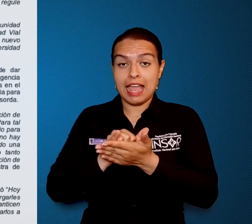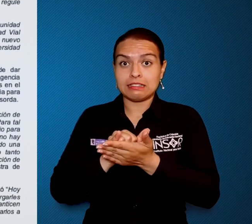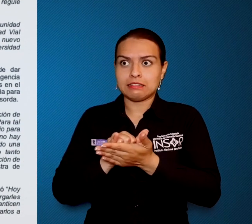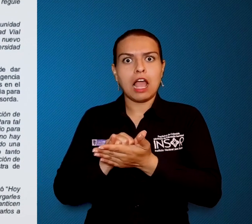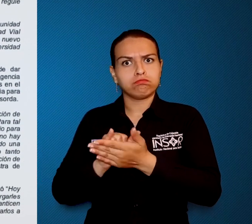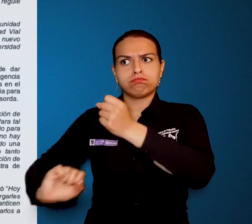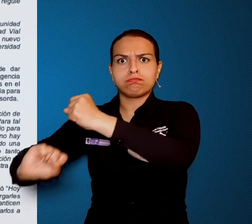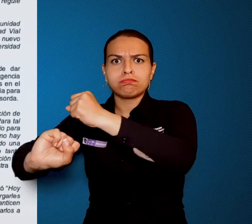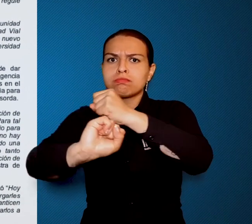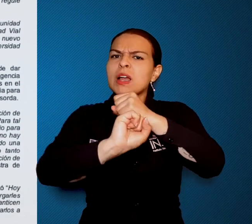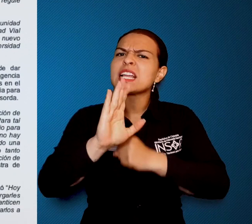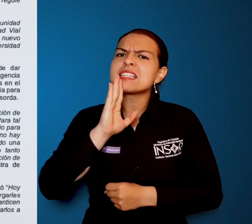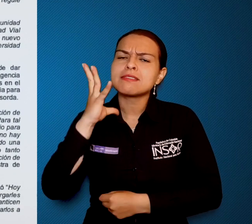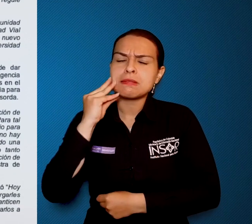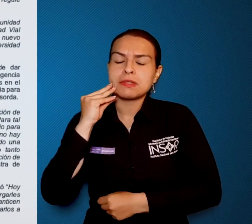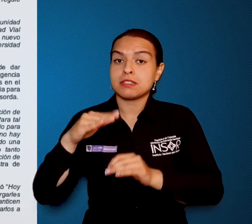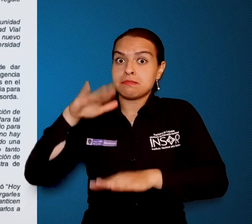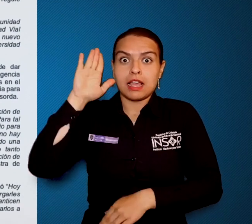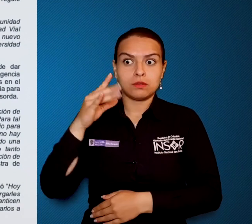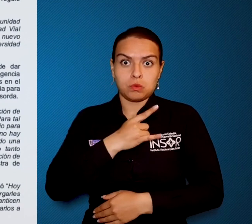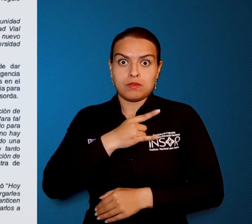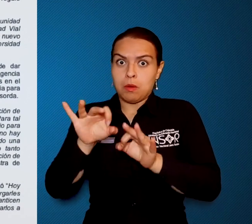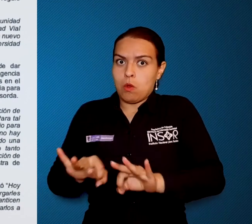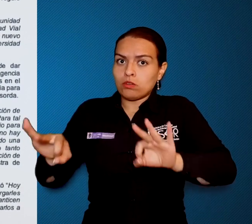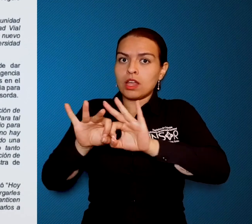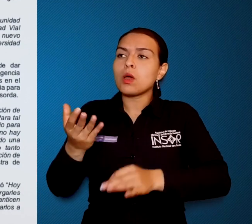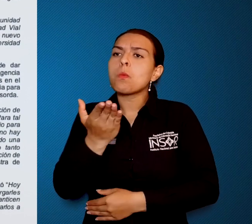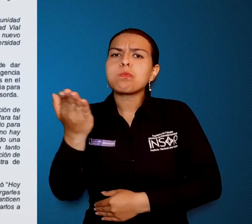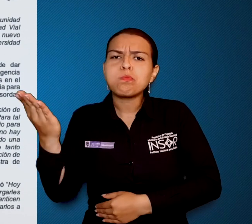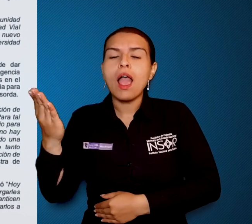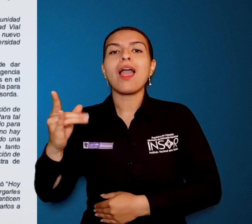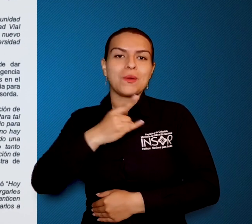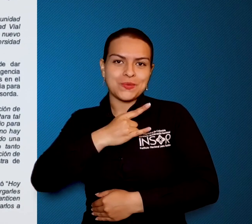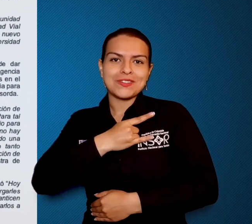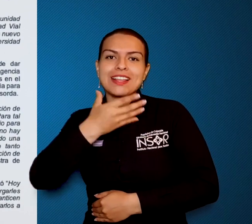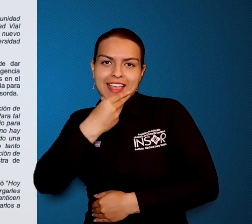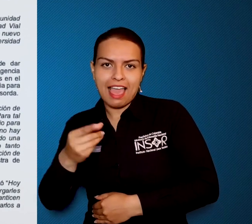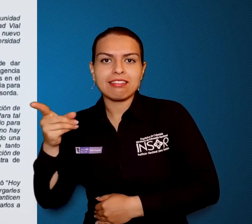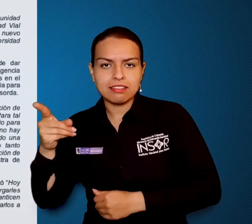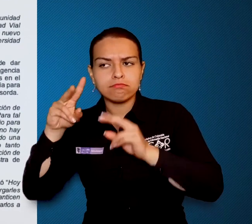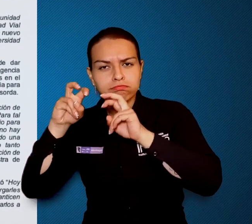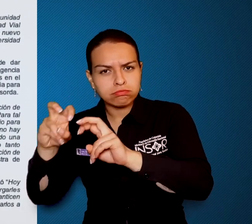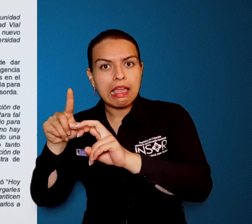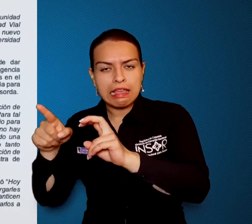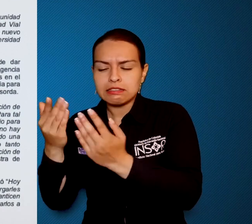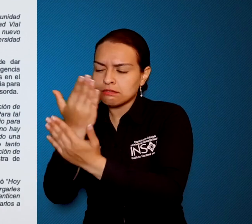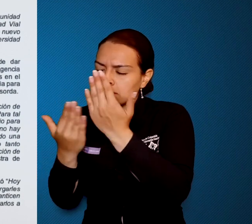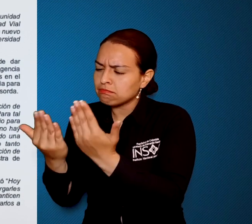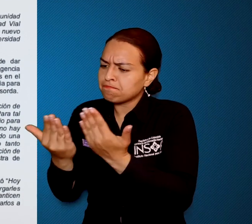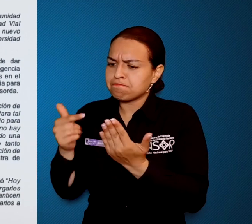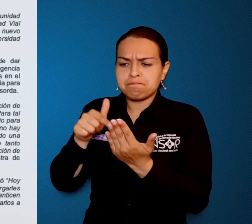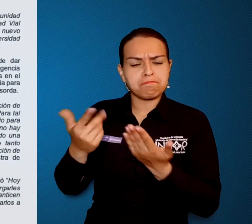Para tal fin, ha contado con la experiencia y aporte a las universidades de gran prestigio para la investigación de este tema, como los Andes.